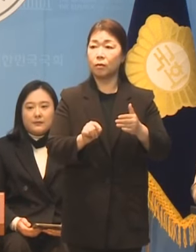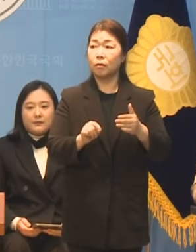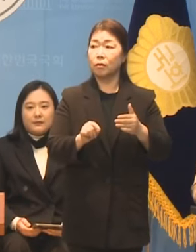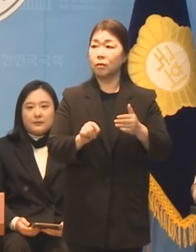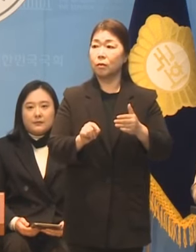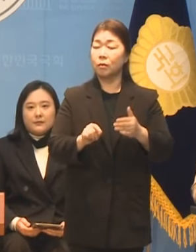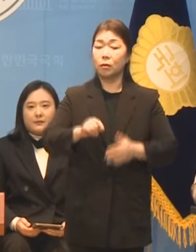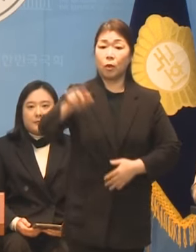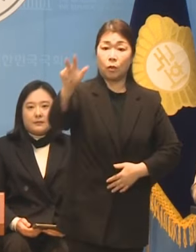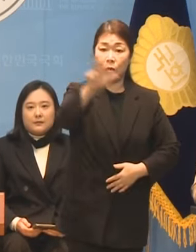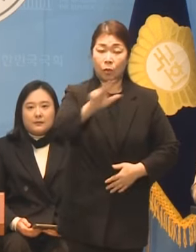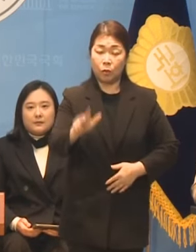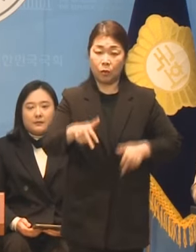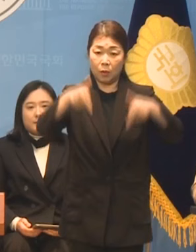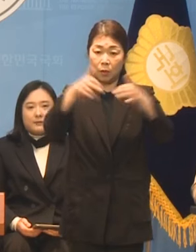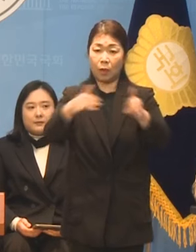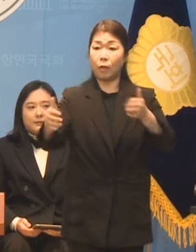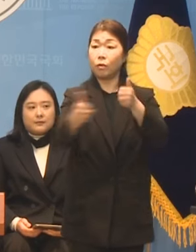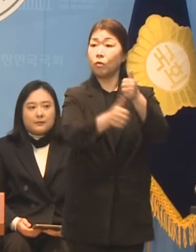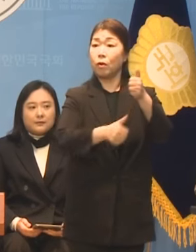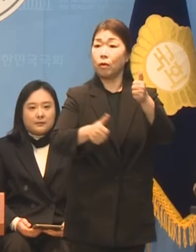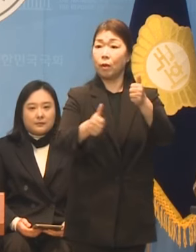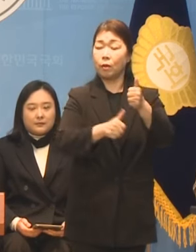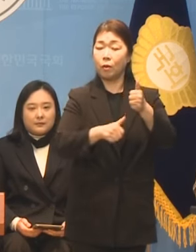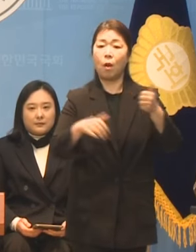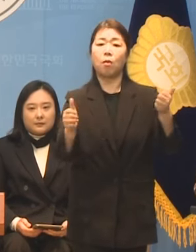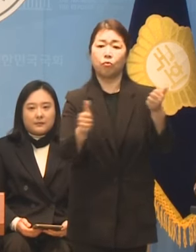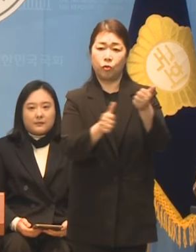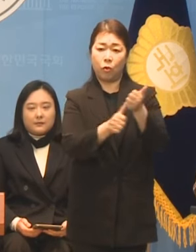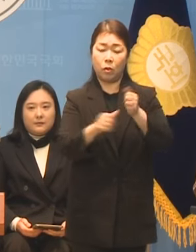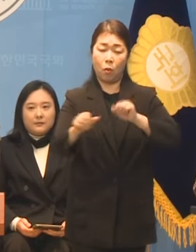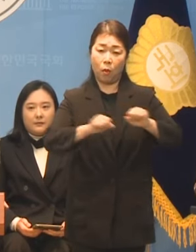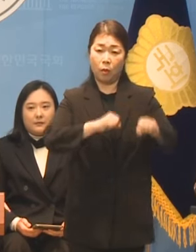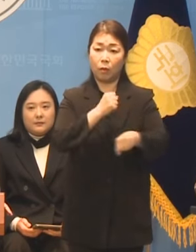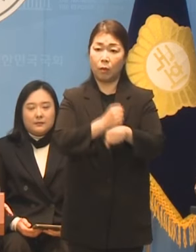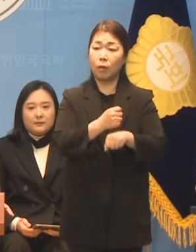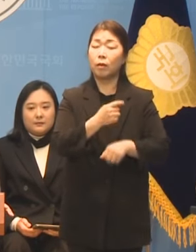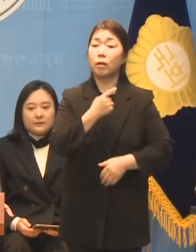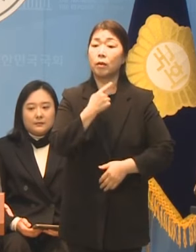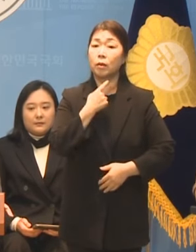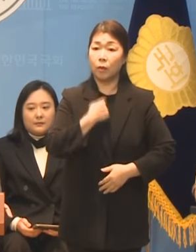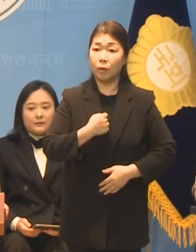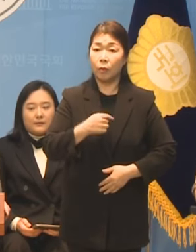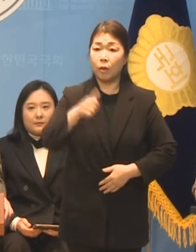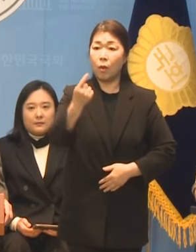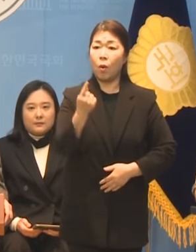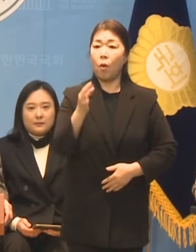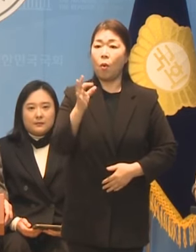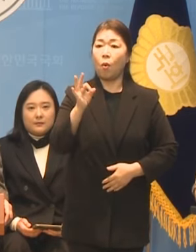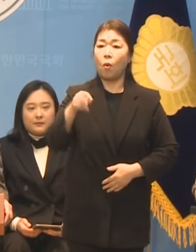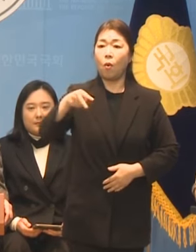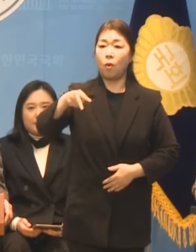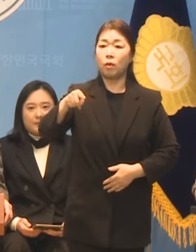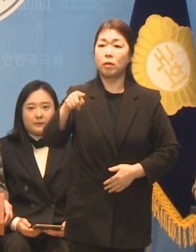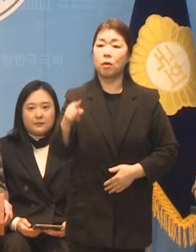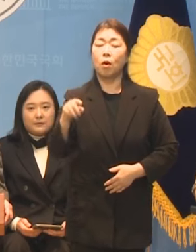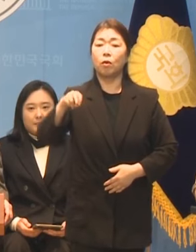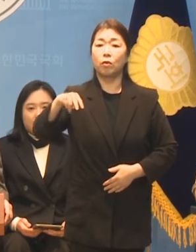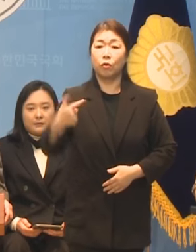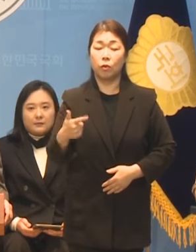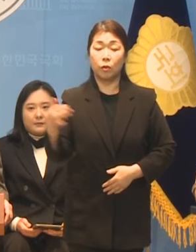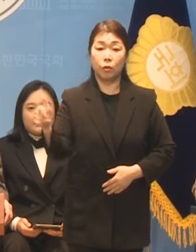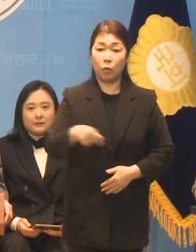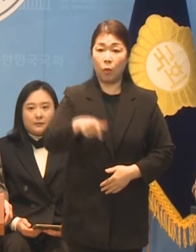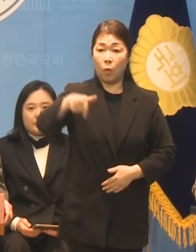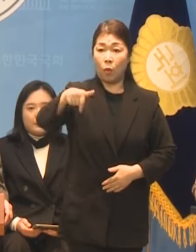전국장애인위원회 부위원장으로 활동을 하셨던 홍소연 부위원장 고관철